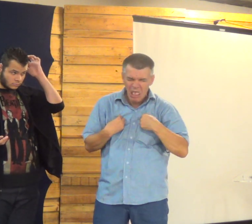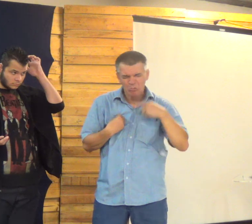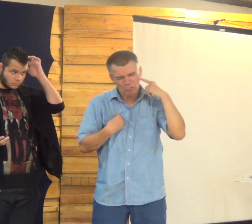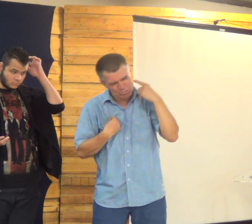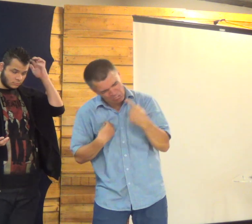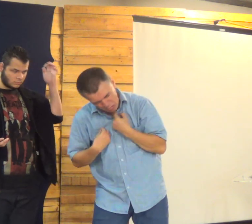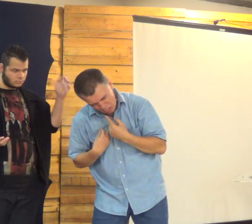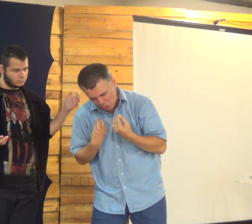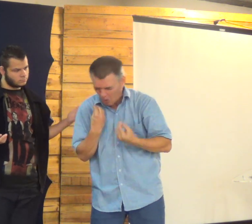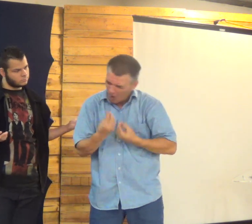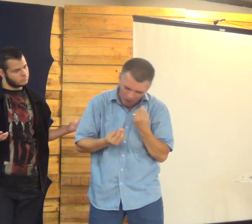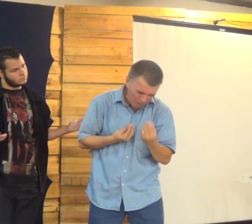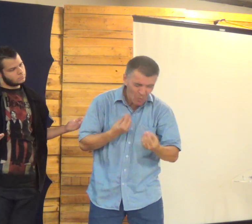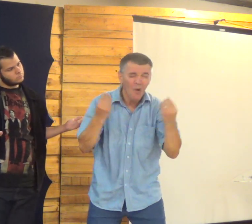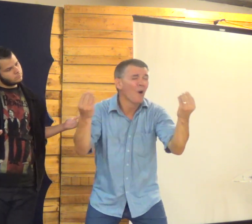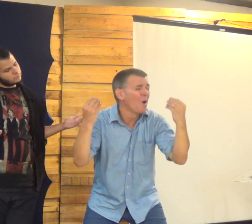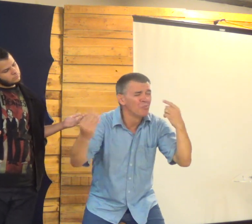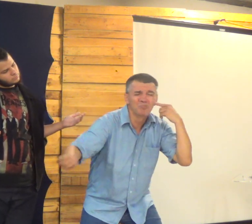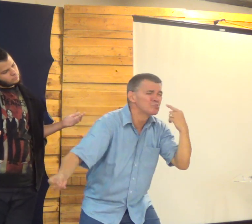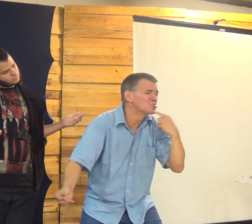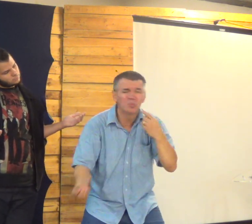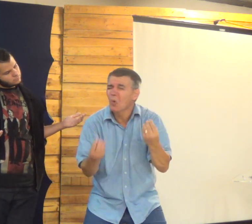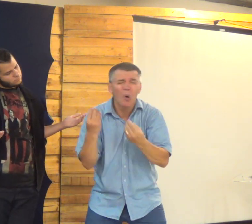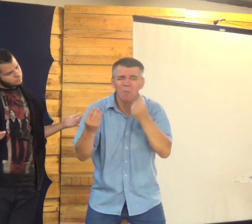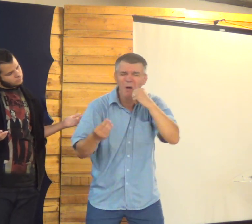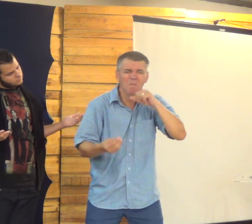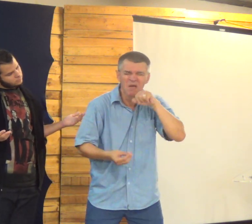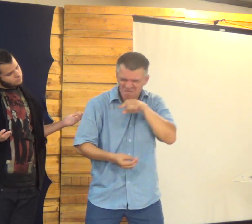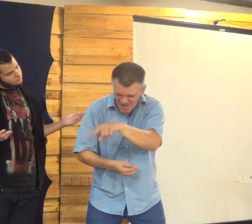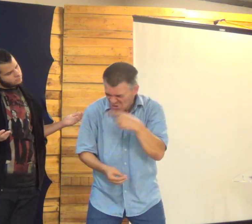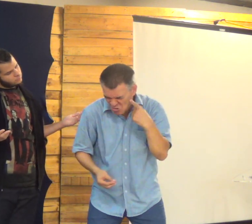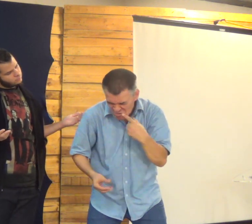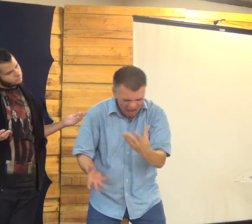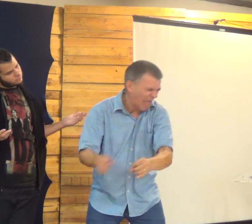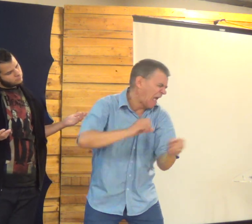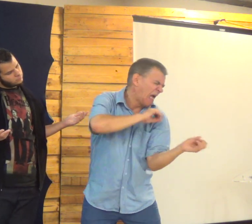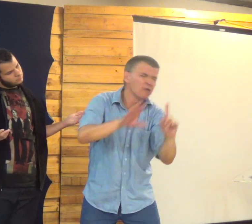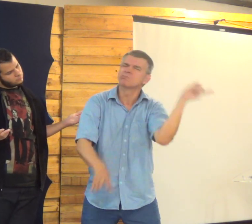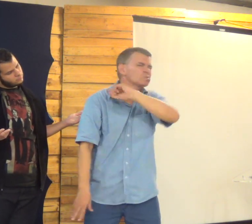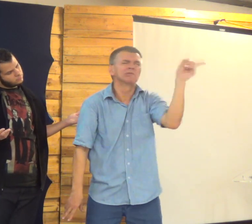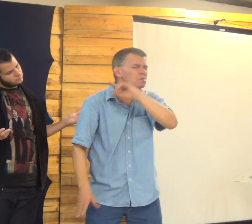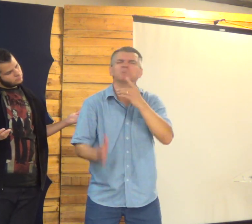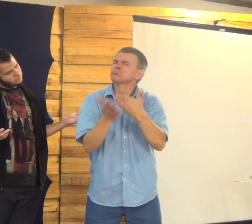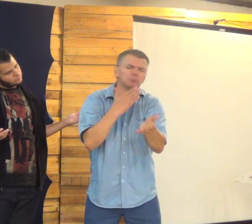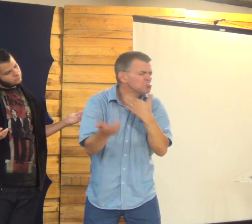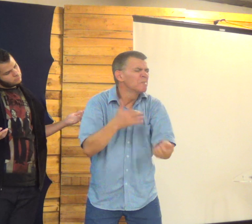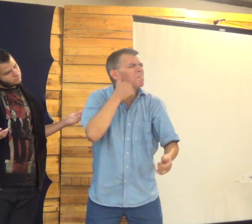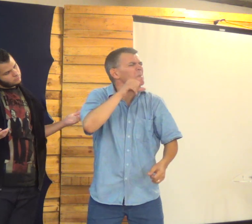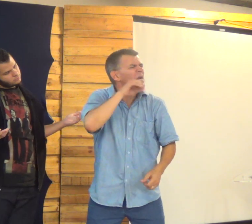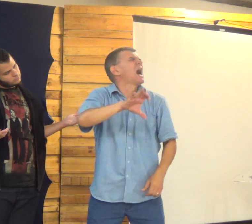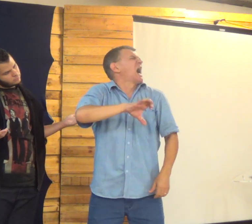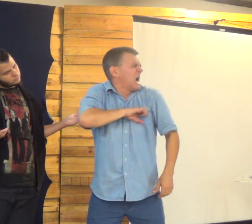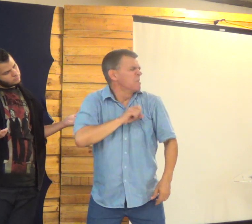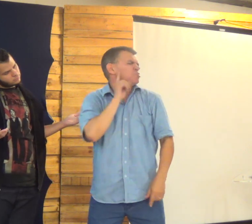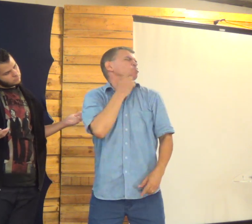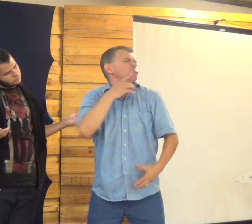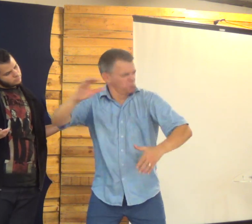E eu lembro da educação que eu recebi da minha mãe Eu lembro Eu sei que tem casos que Mães que